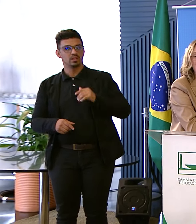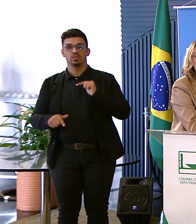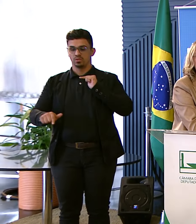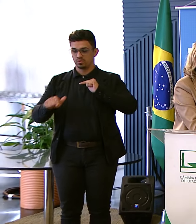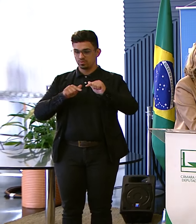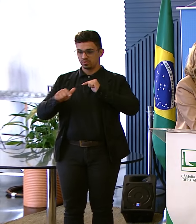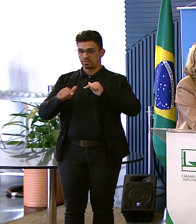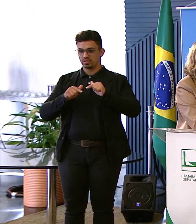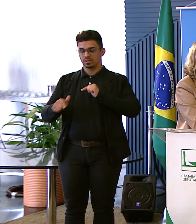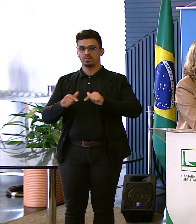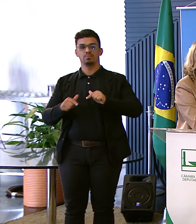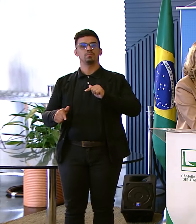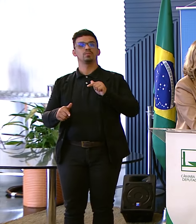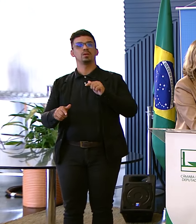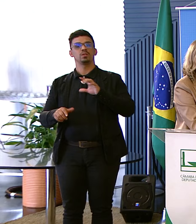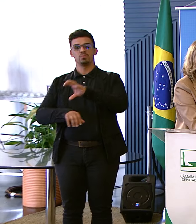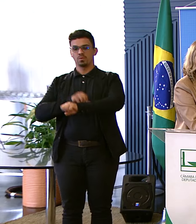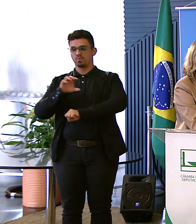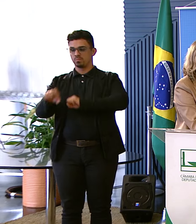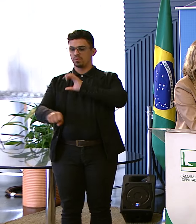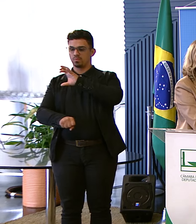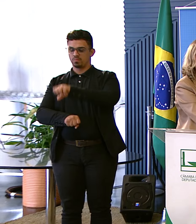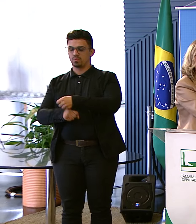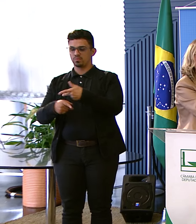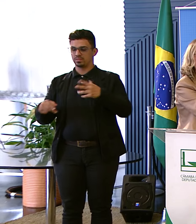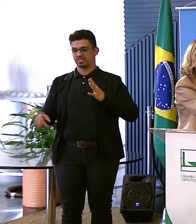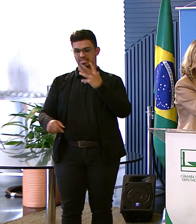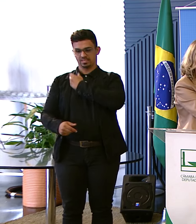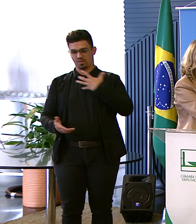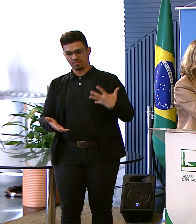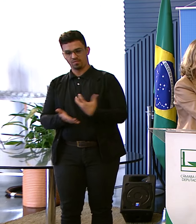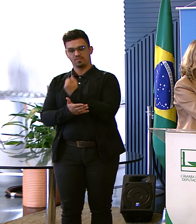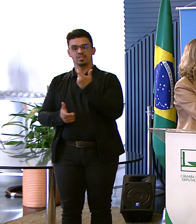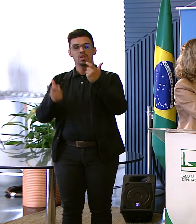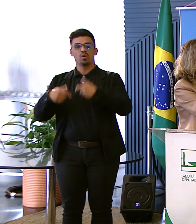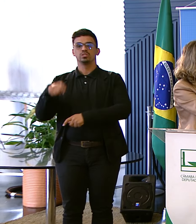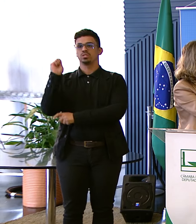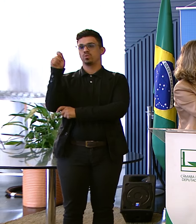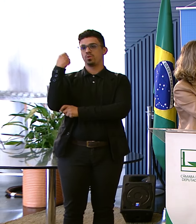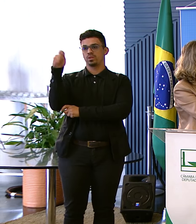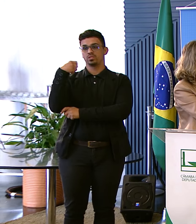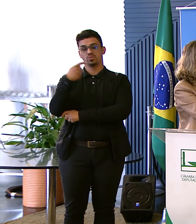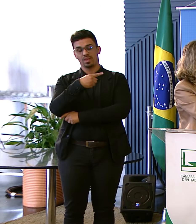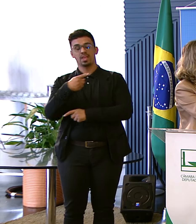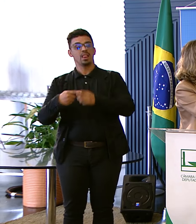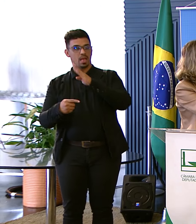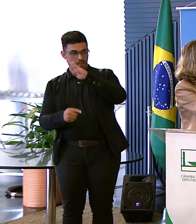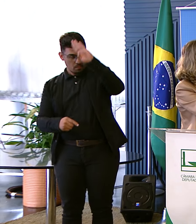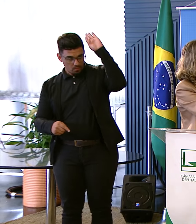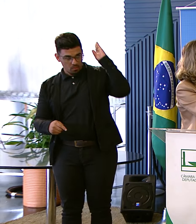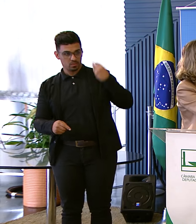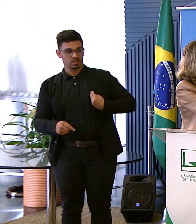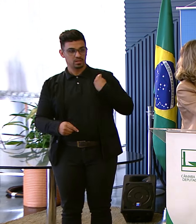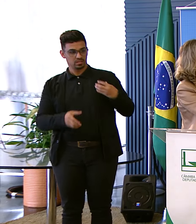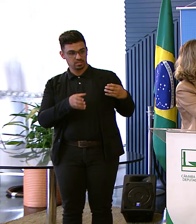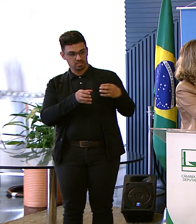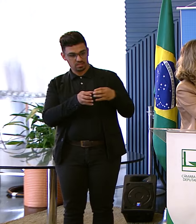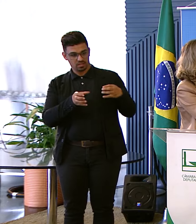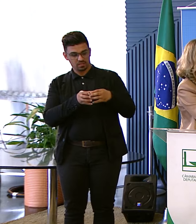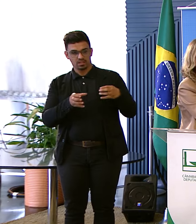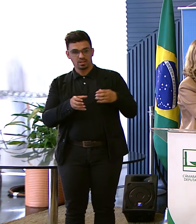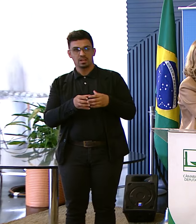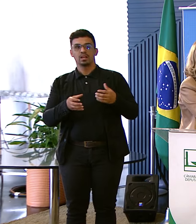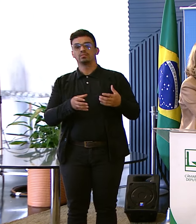trabalho de resgate Das pessoas lá no Rio Grande do Sul Ele que é bombeiro Esteve lá Reuniu inclusive No meio da